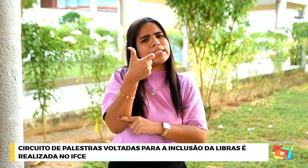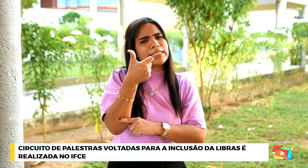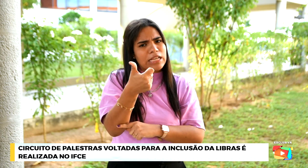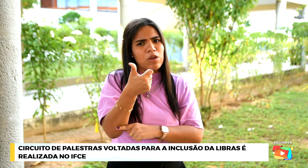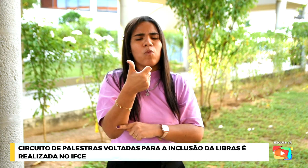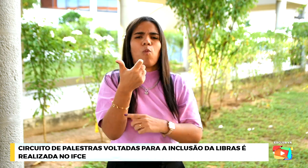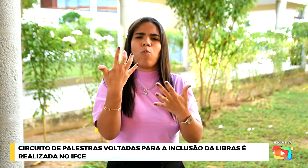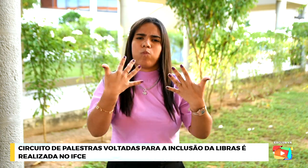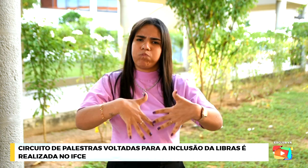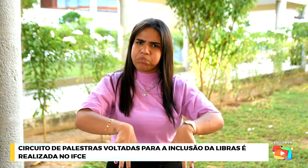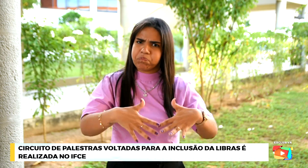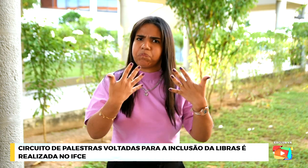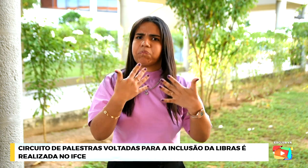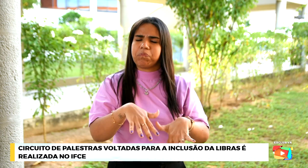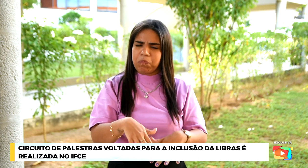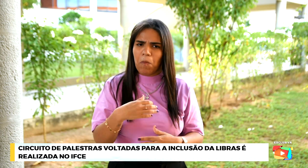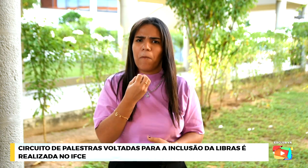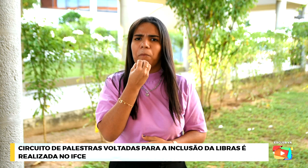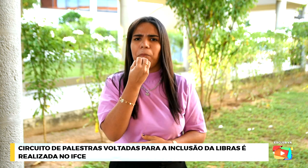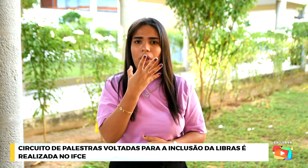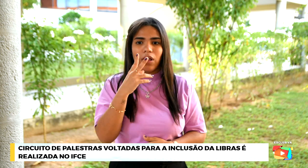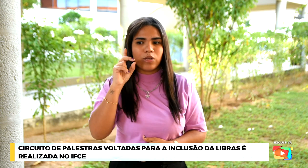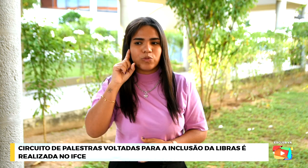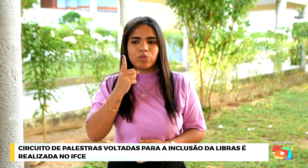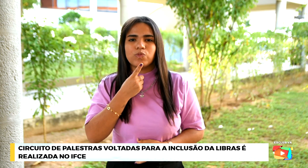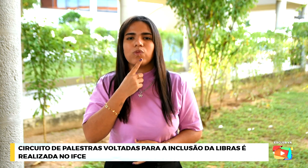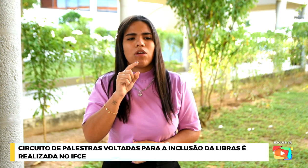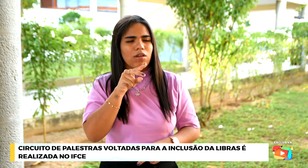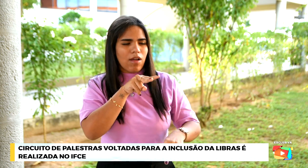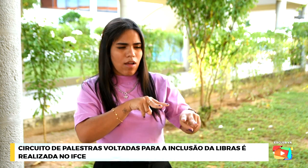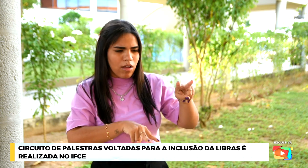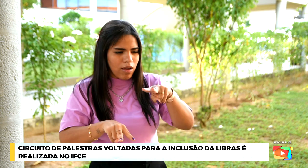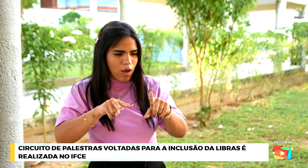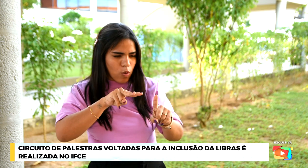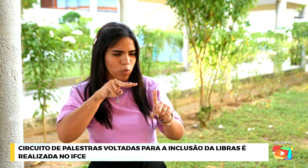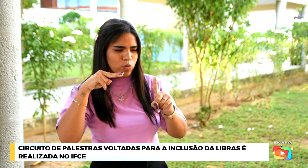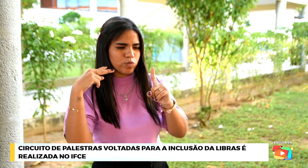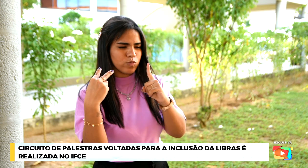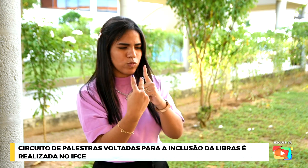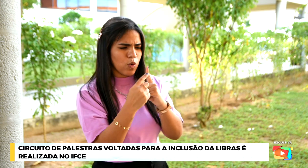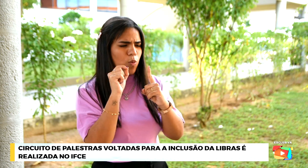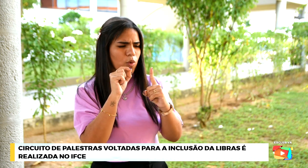tem ajudado a disseminar a comunidade surda, cultura surda, durante esses 21 anos.